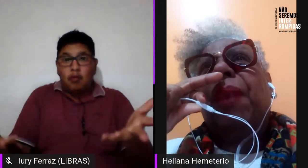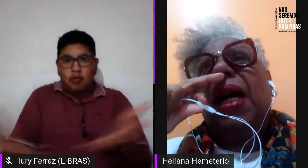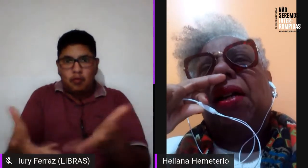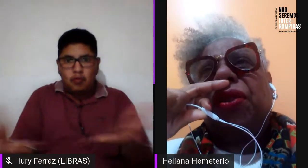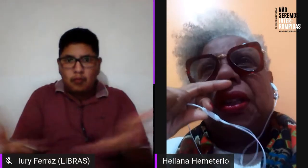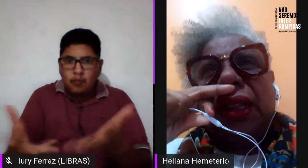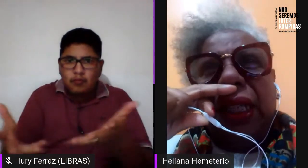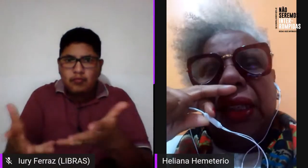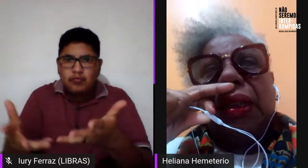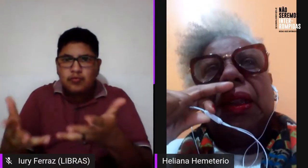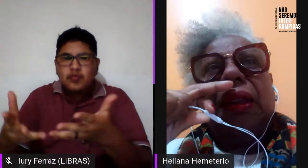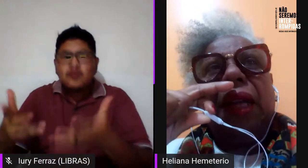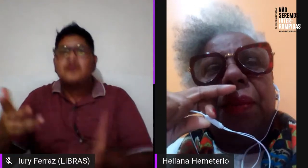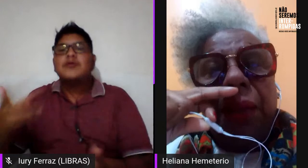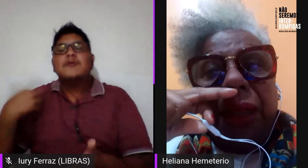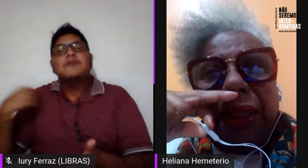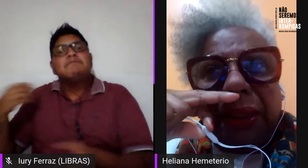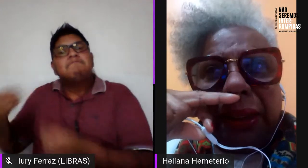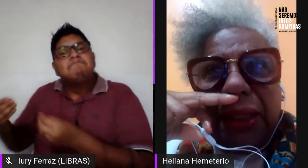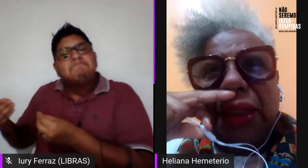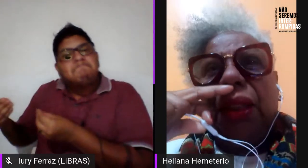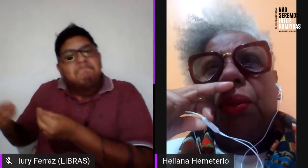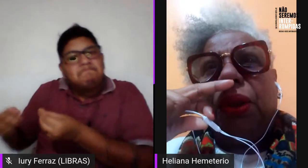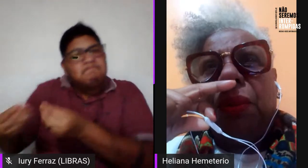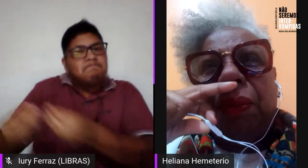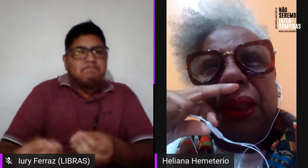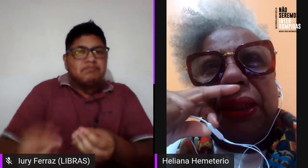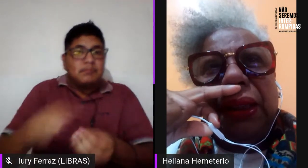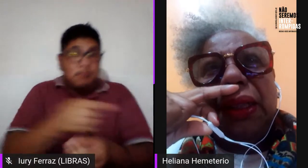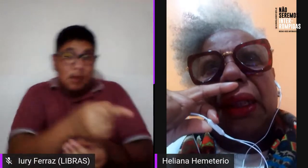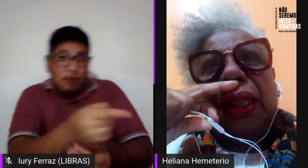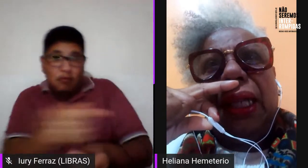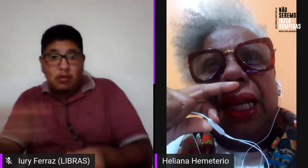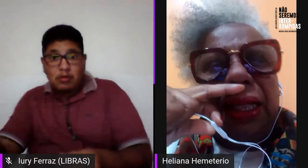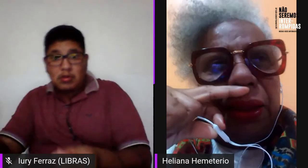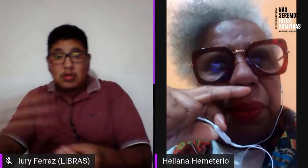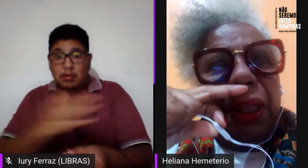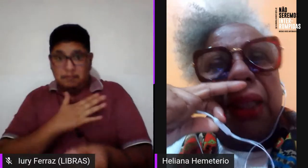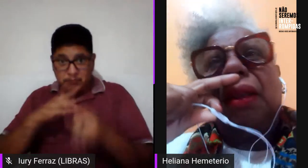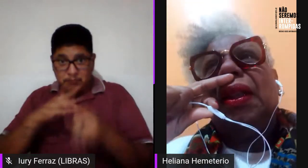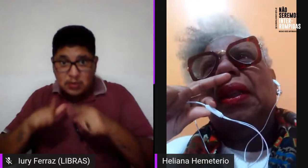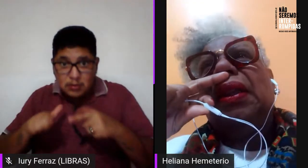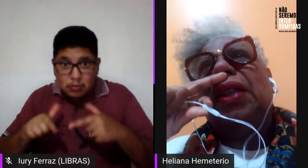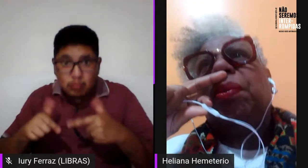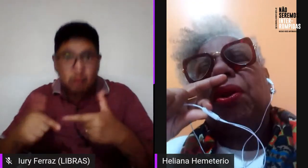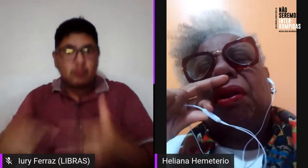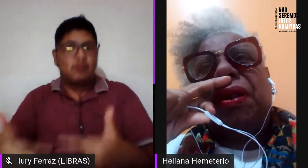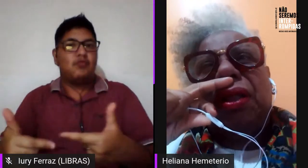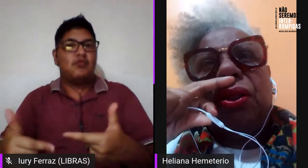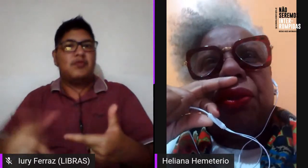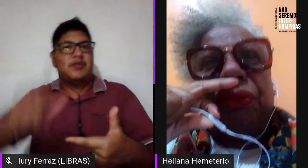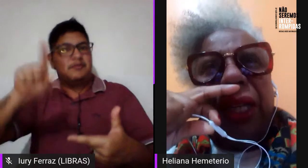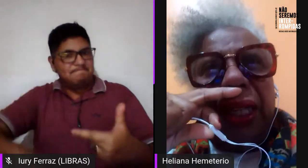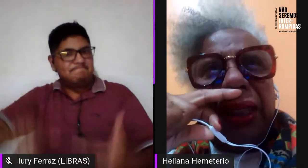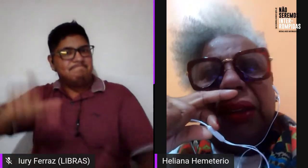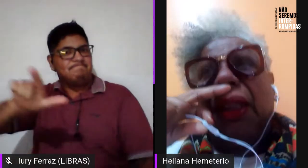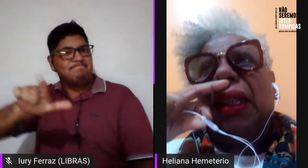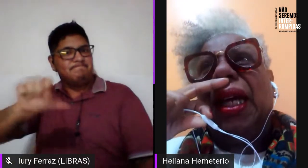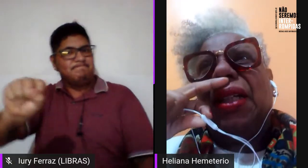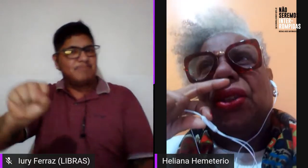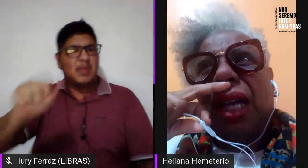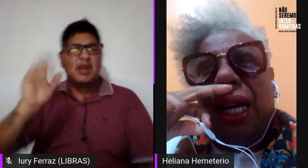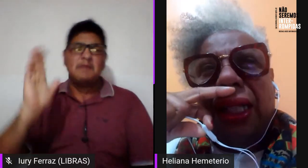que eu traria para vocês da minha militância, enquanto uma militância lésbica, desde 1990,